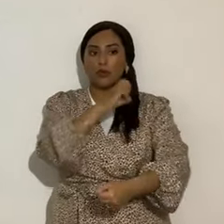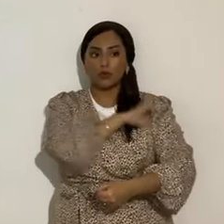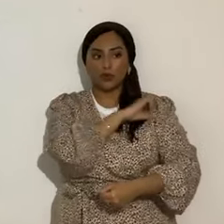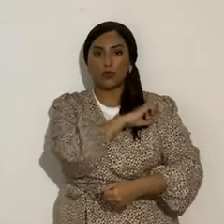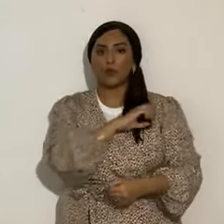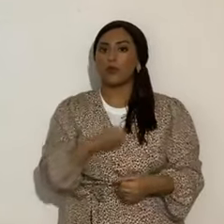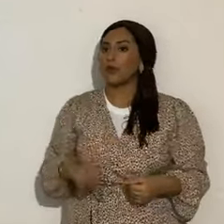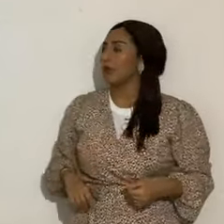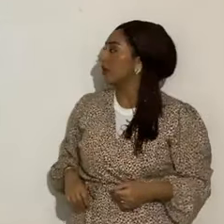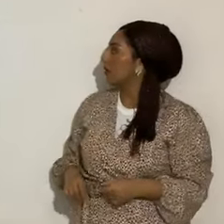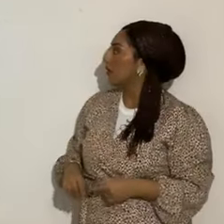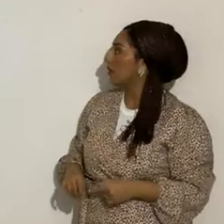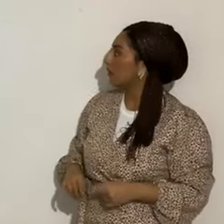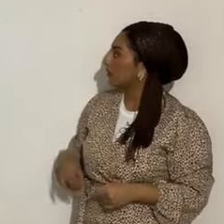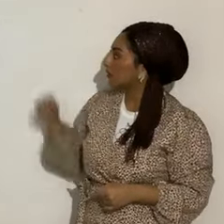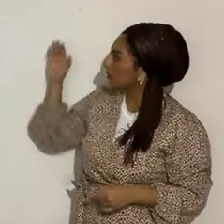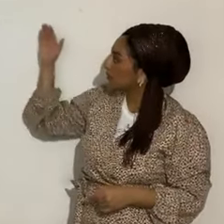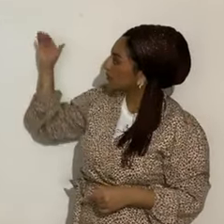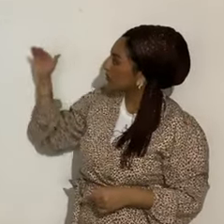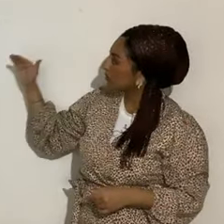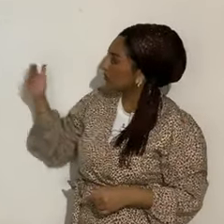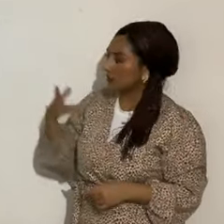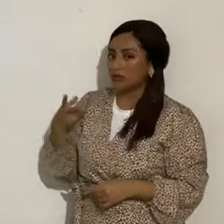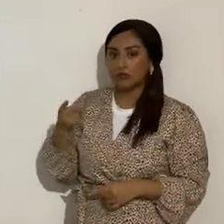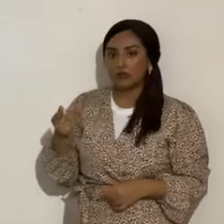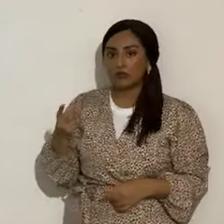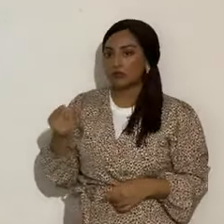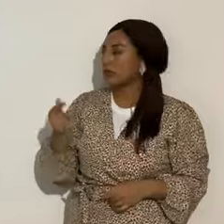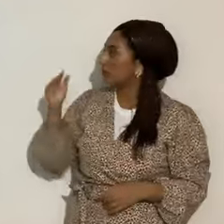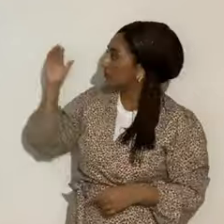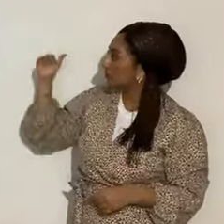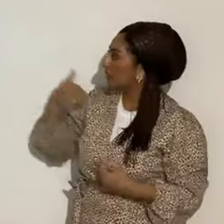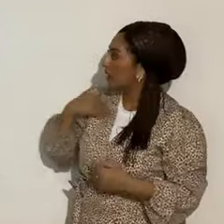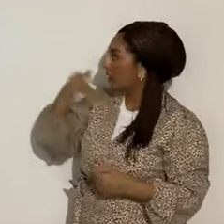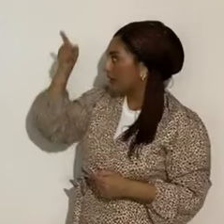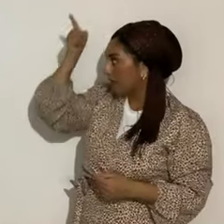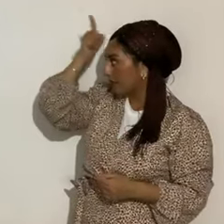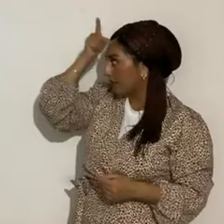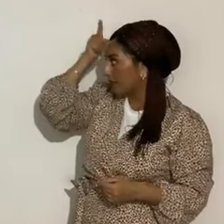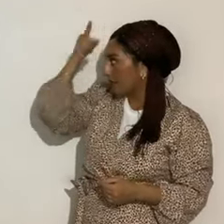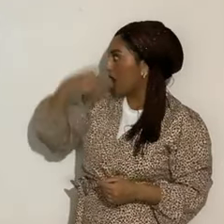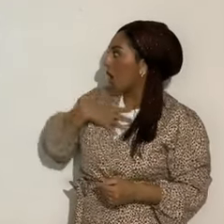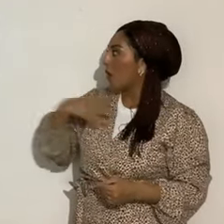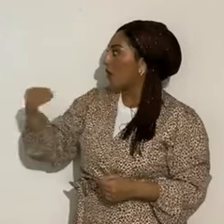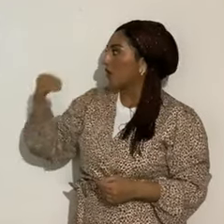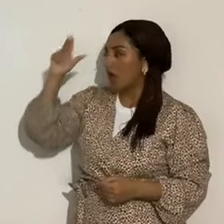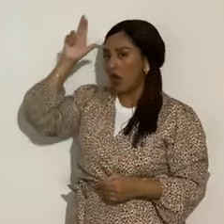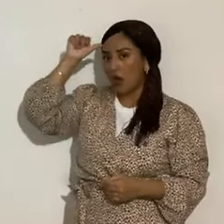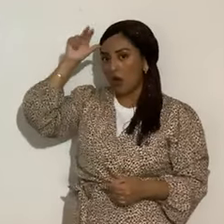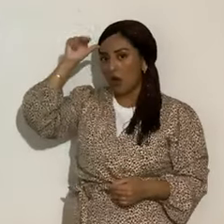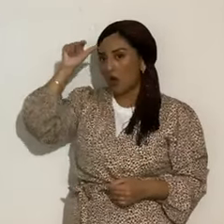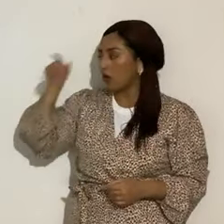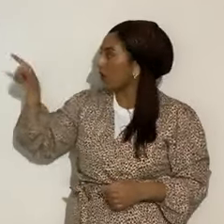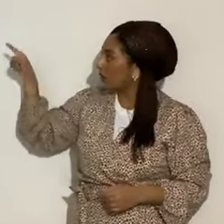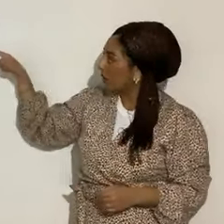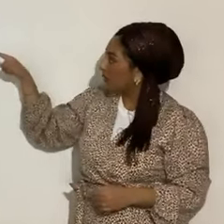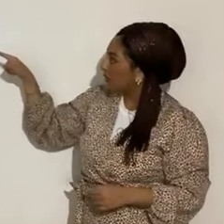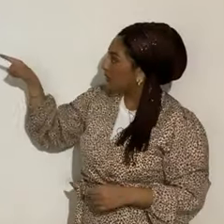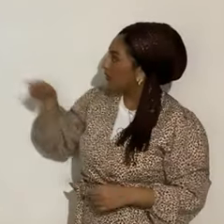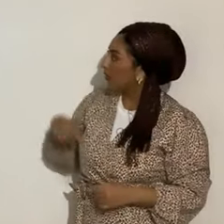El can menor, la constelación del unicornio, es un caballo blanco, pero no es el caballo blanco